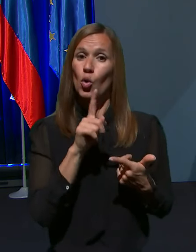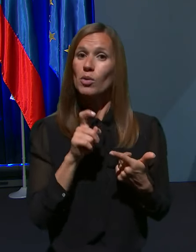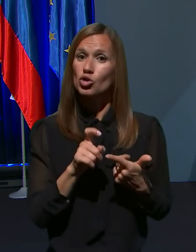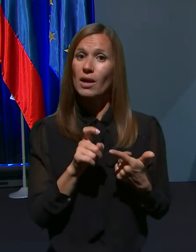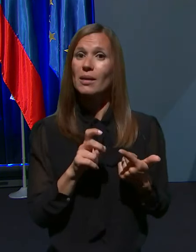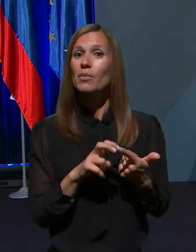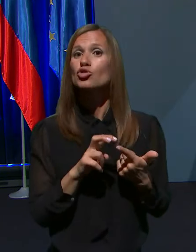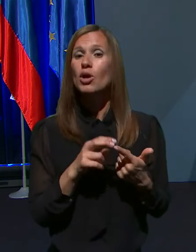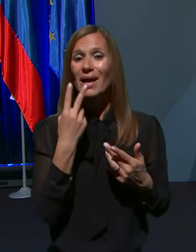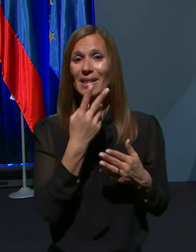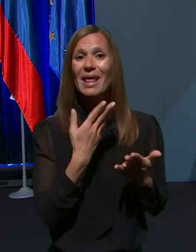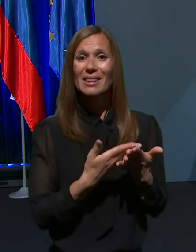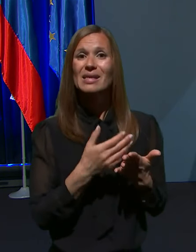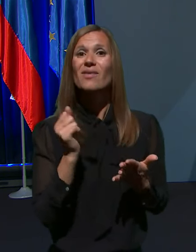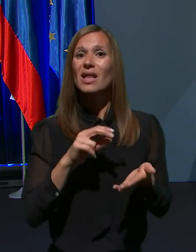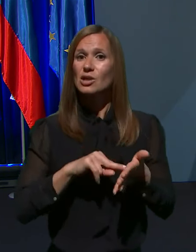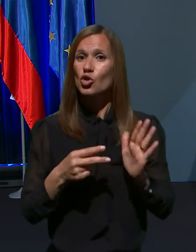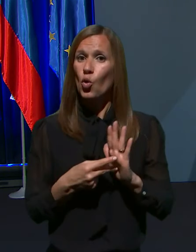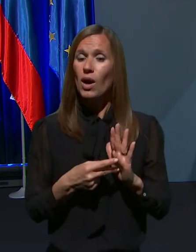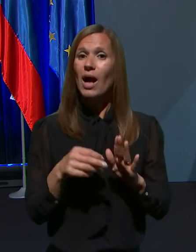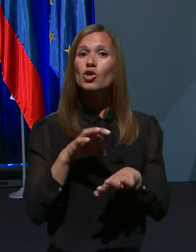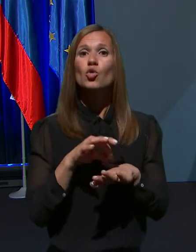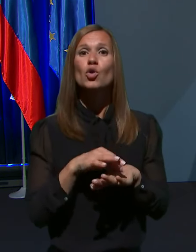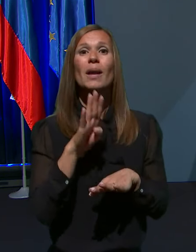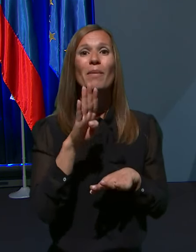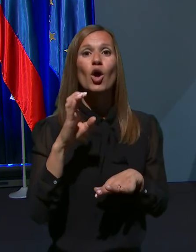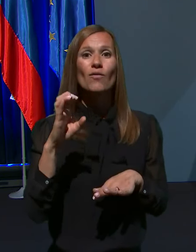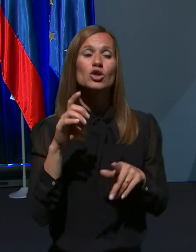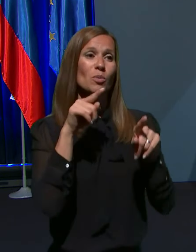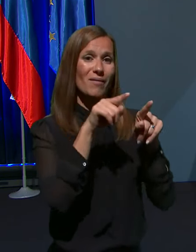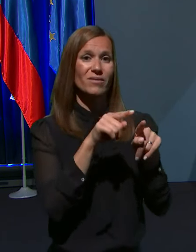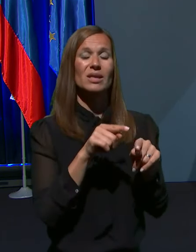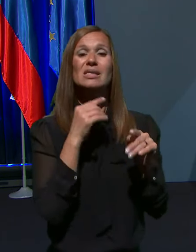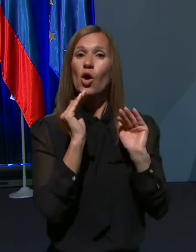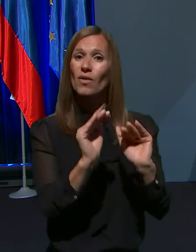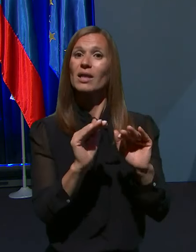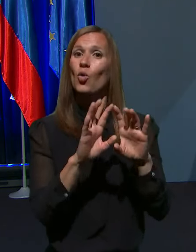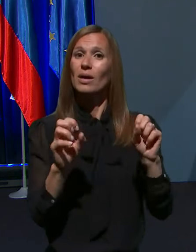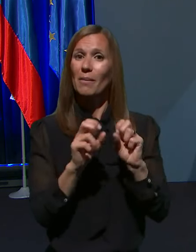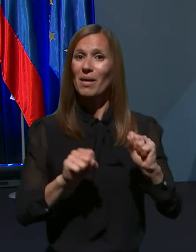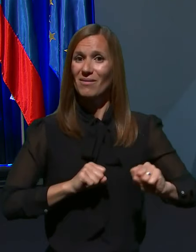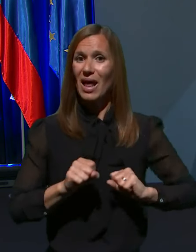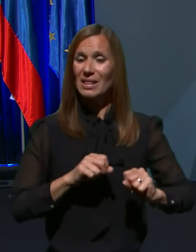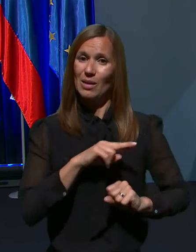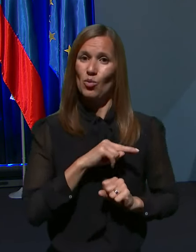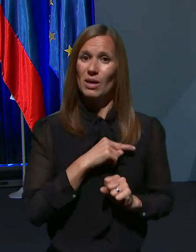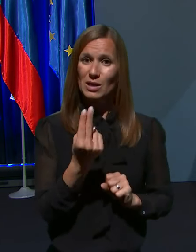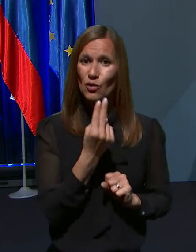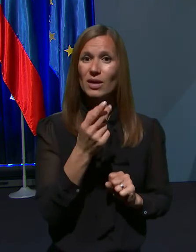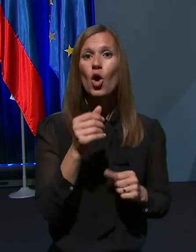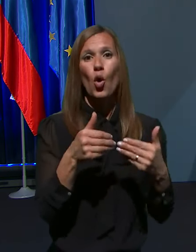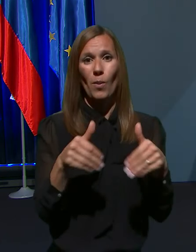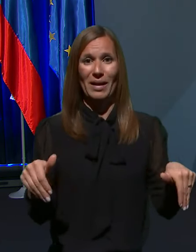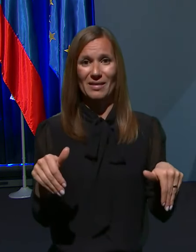na dejstvo, da stroka dr. Bejoviča, pa vi zagovarjate v krepe Vlade Republike Slovenije o omejitvi gibanja na